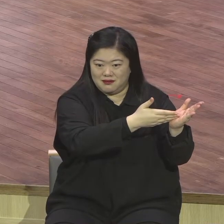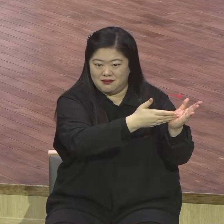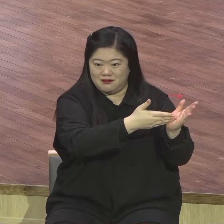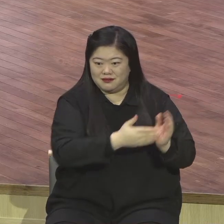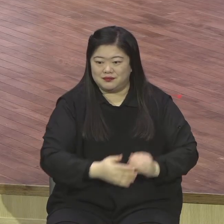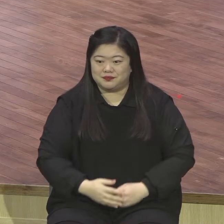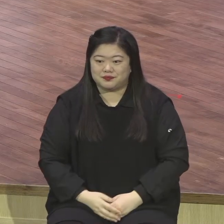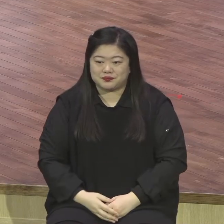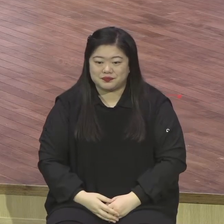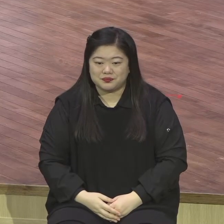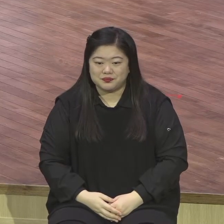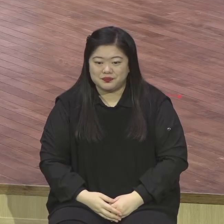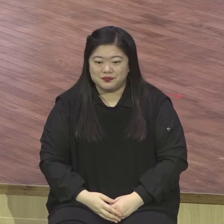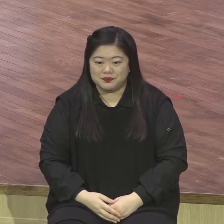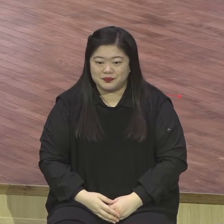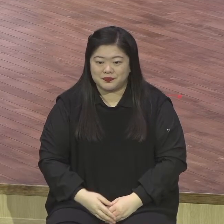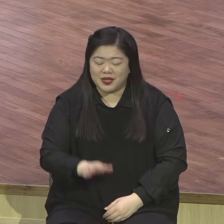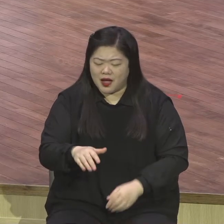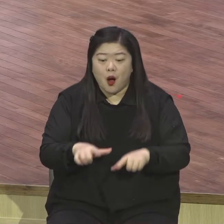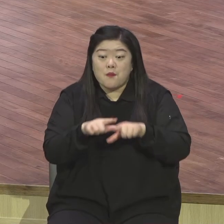보통 사람은 이런 말 못하지요